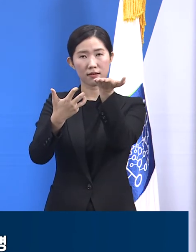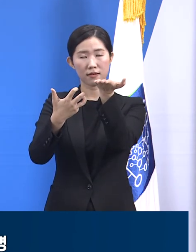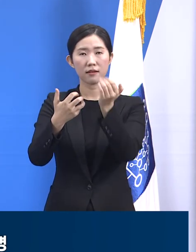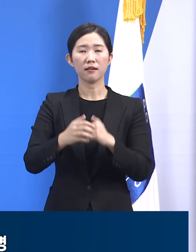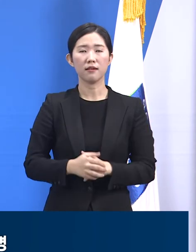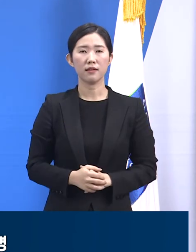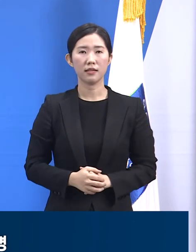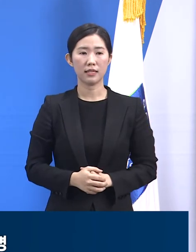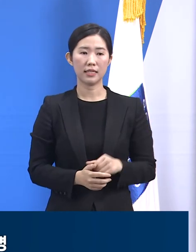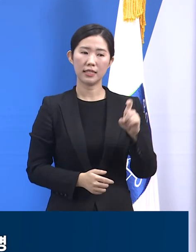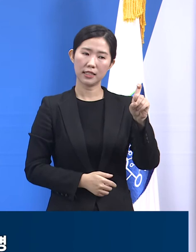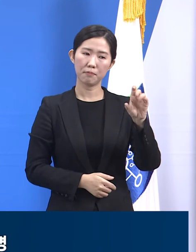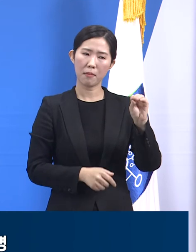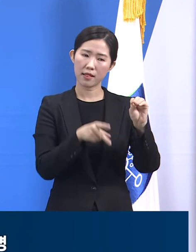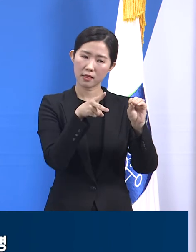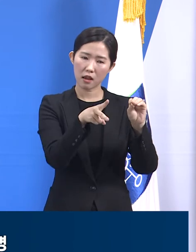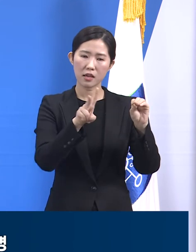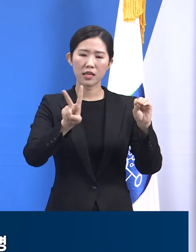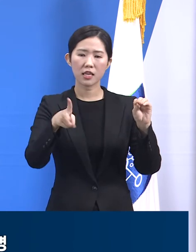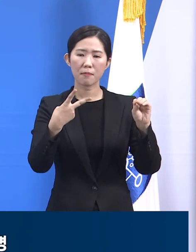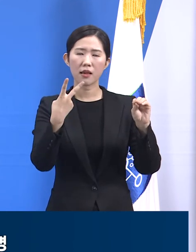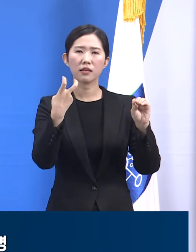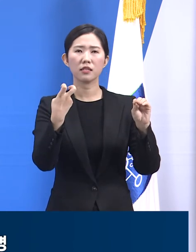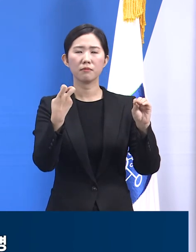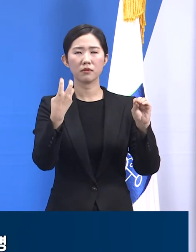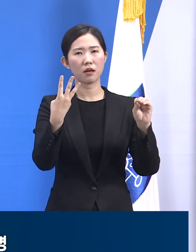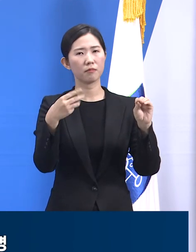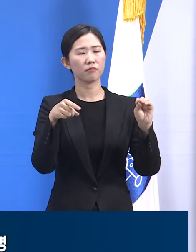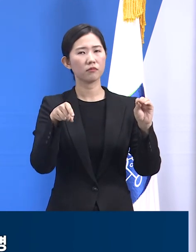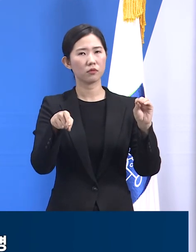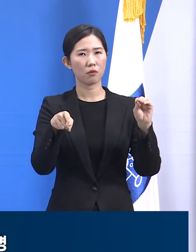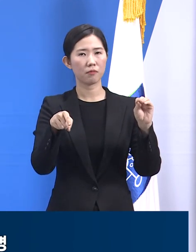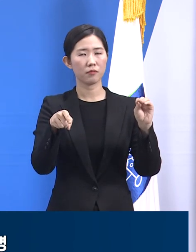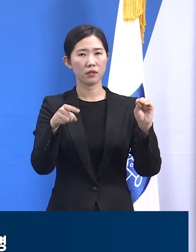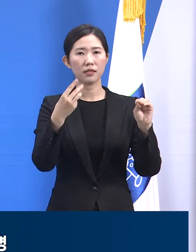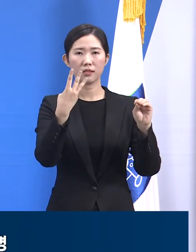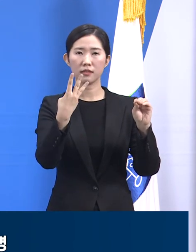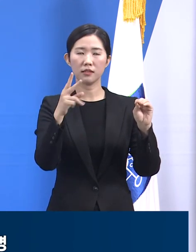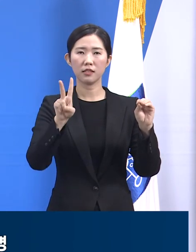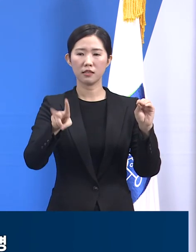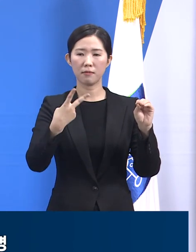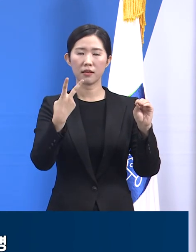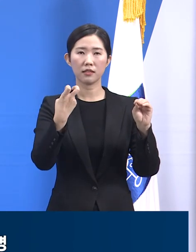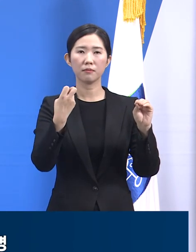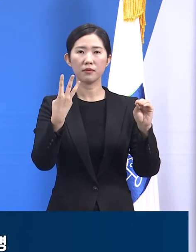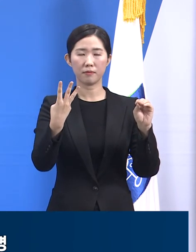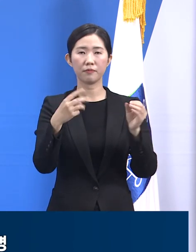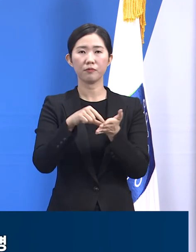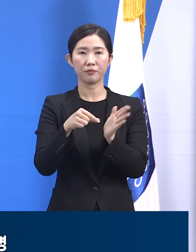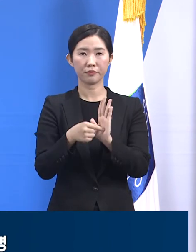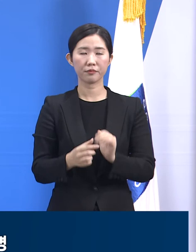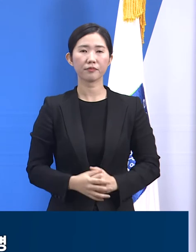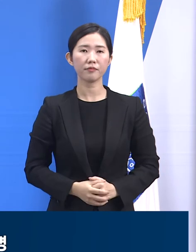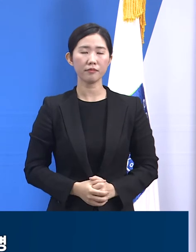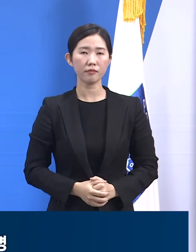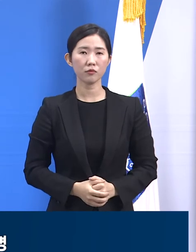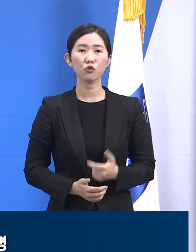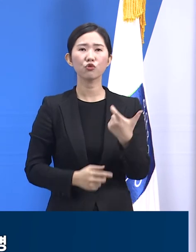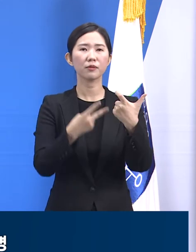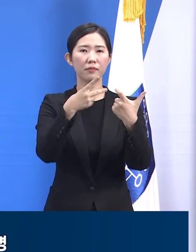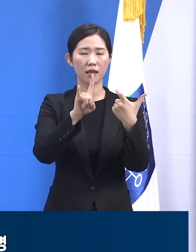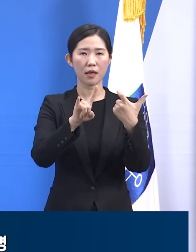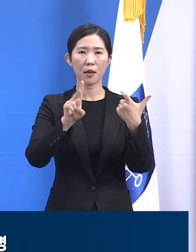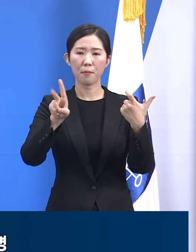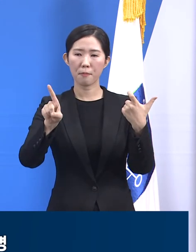명당 223.8명입니다. 그 다음은 60대 170.5명 70대